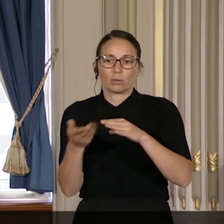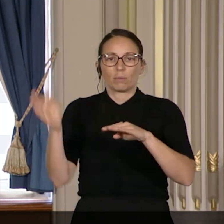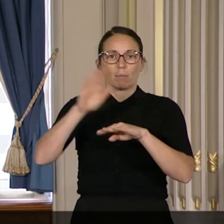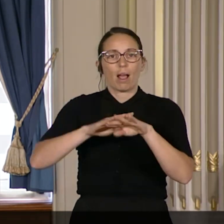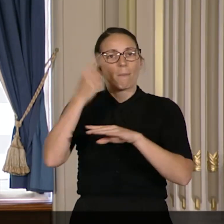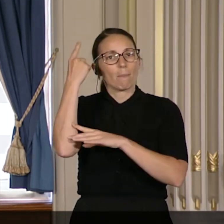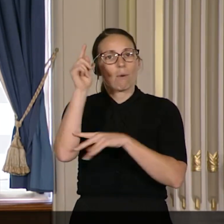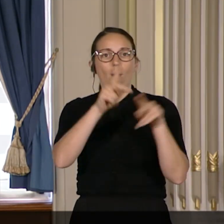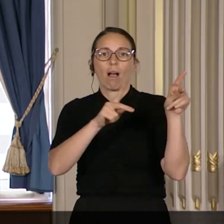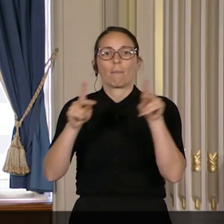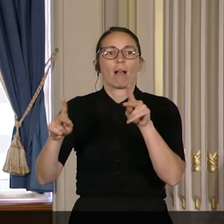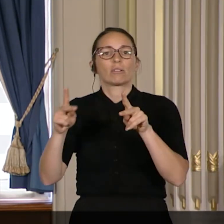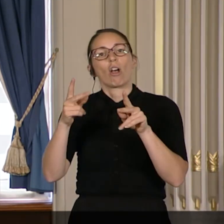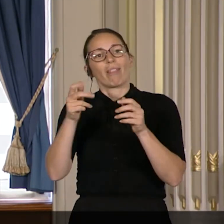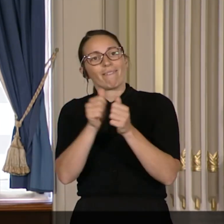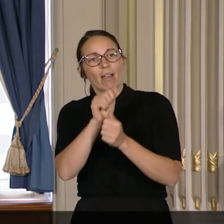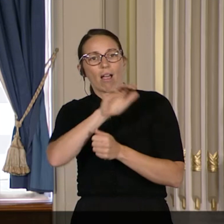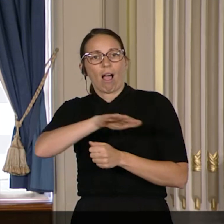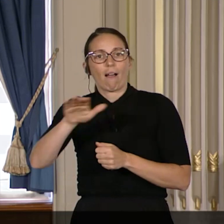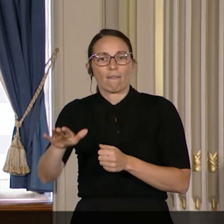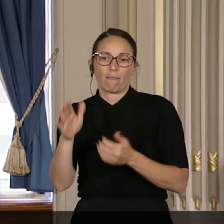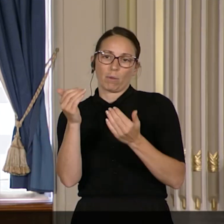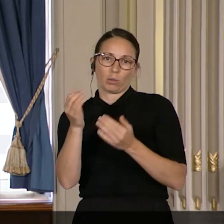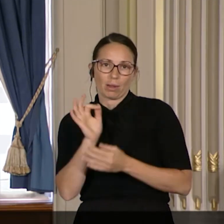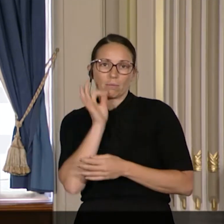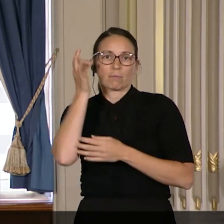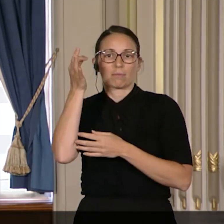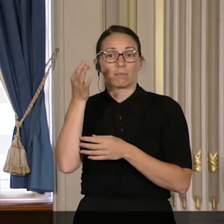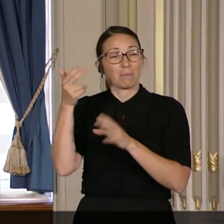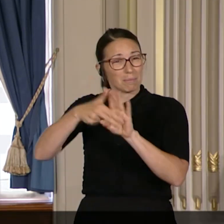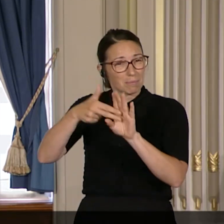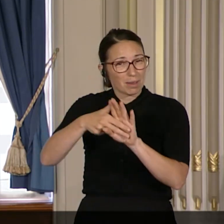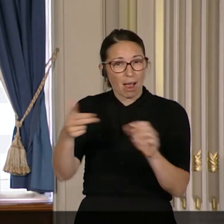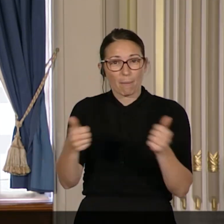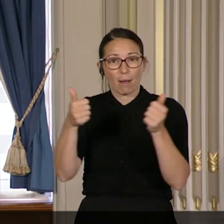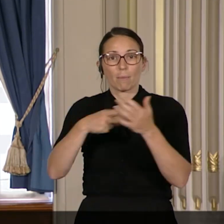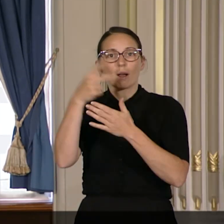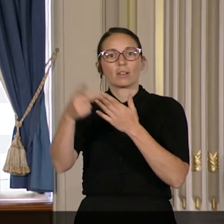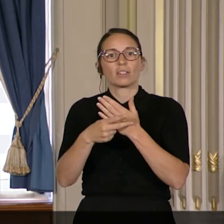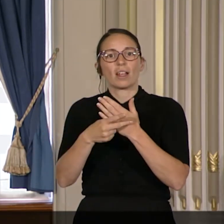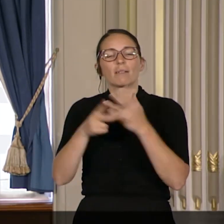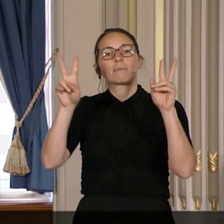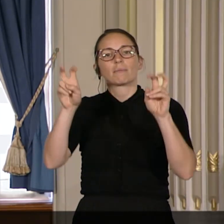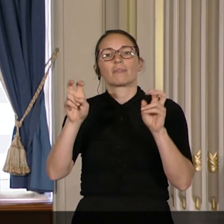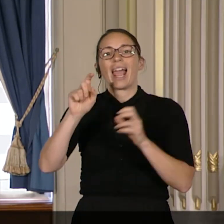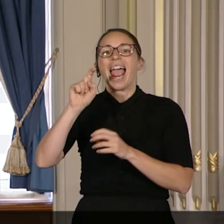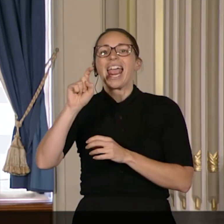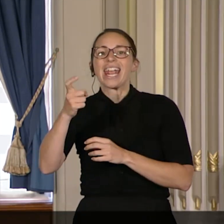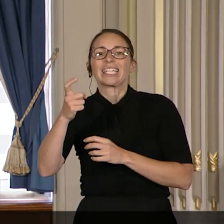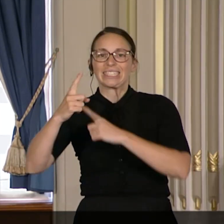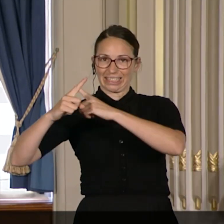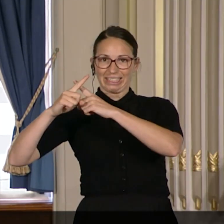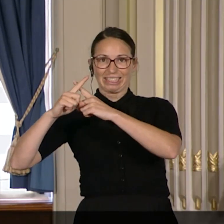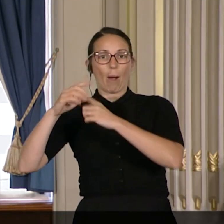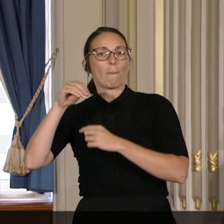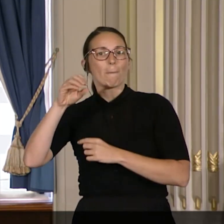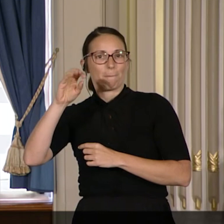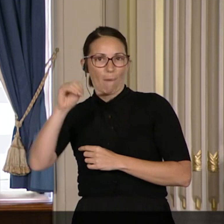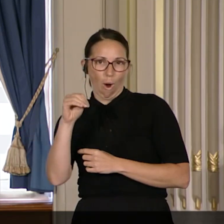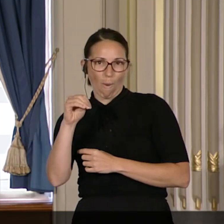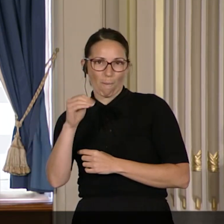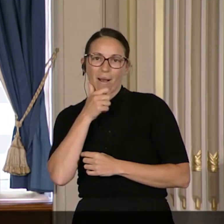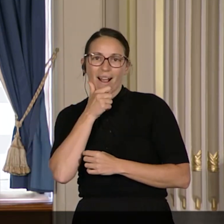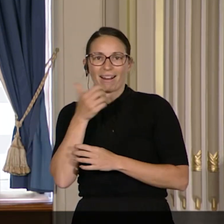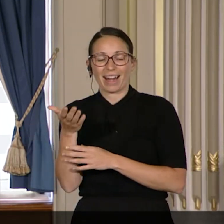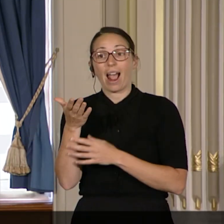Elle est également impliquée dans plusieurs projets, notamment le projet Ex-Mom. Ce projet vise à